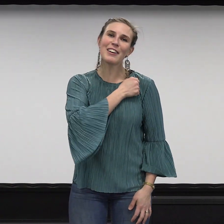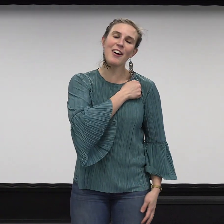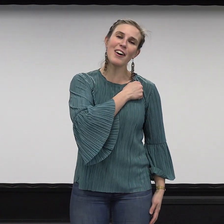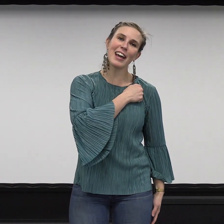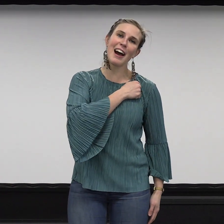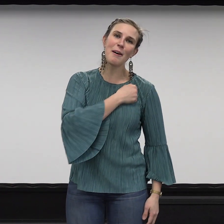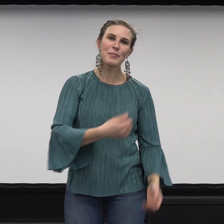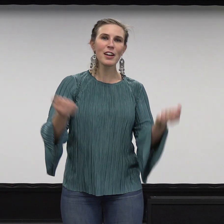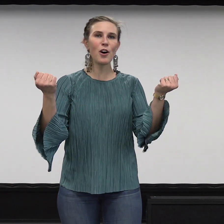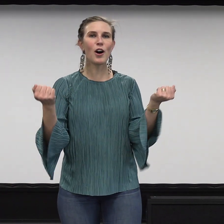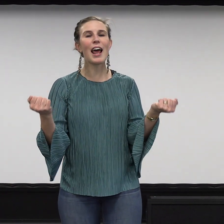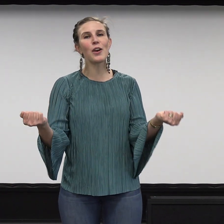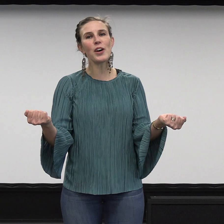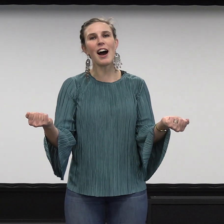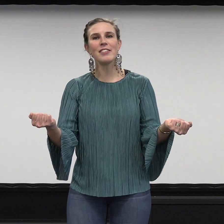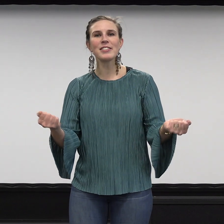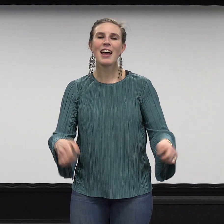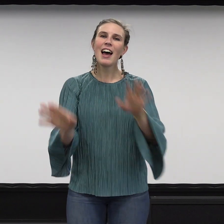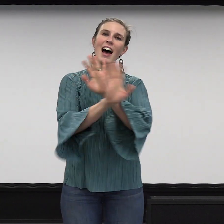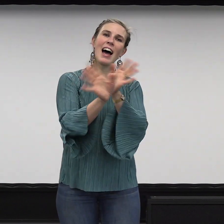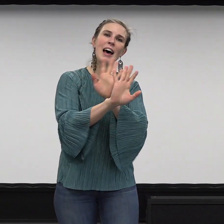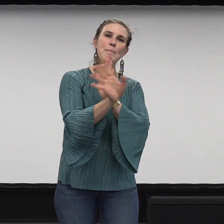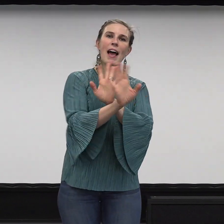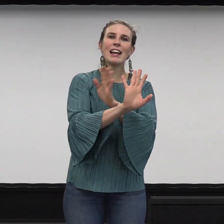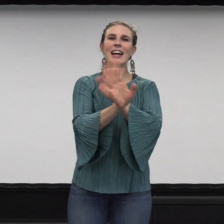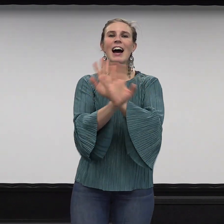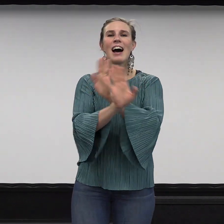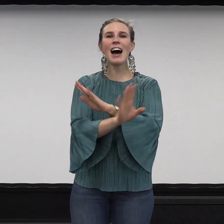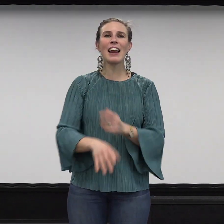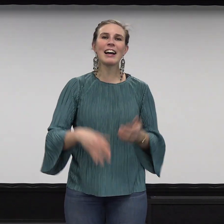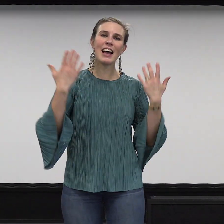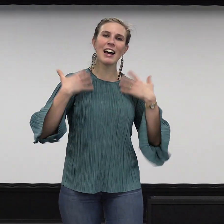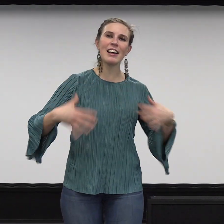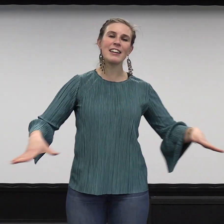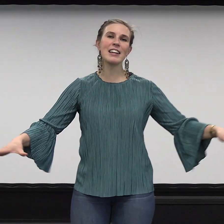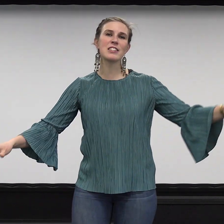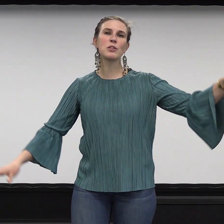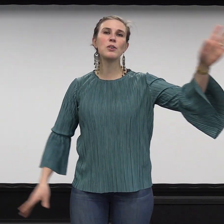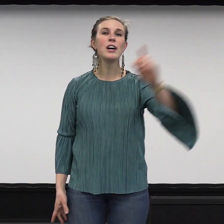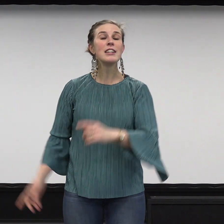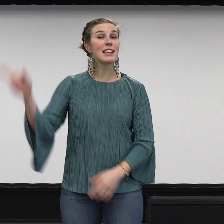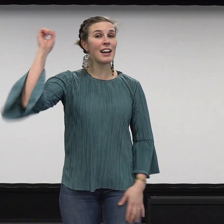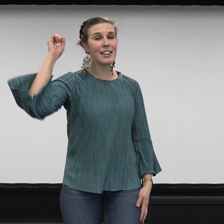rohkea, ole luja, älä pelkää, äläkä lannistu. Sillä